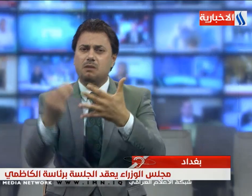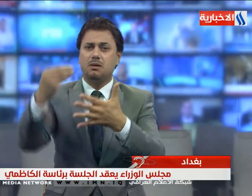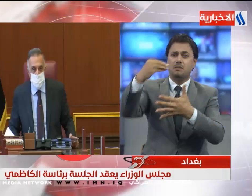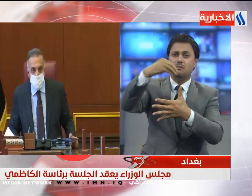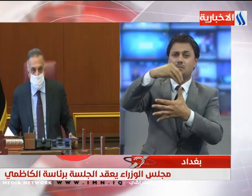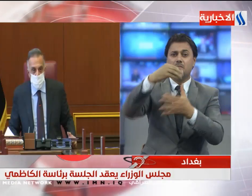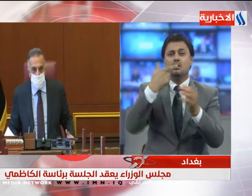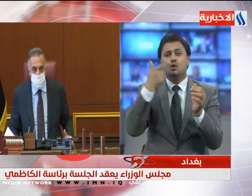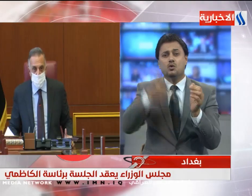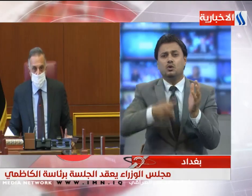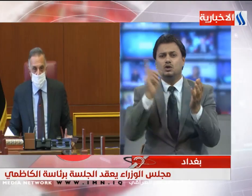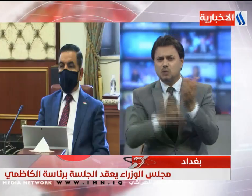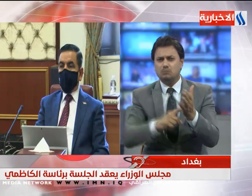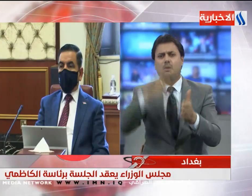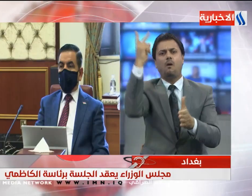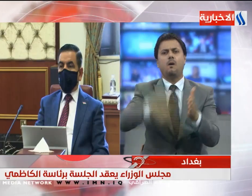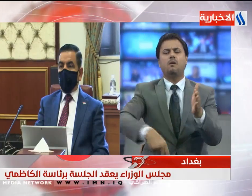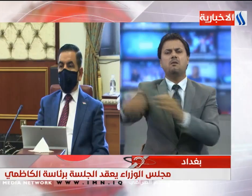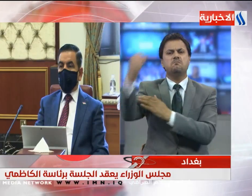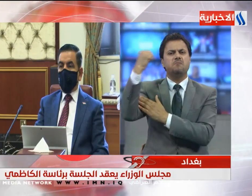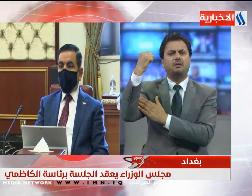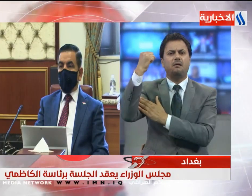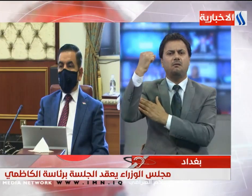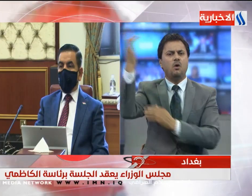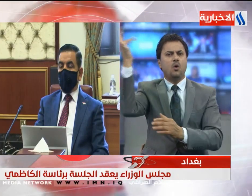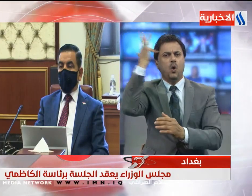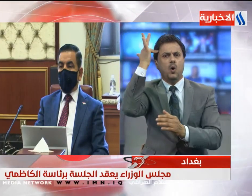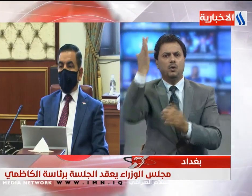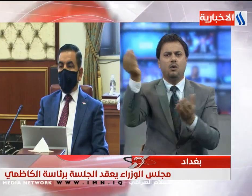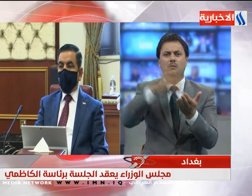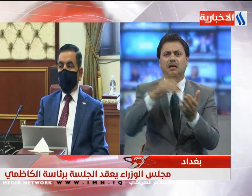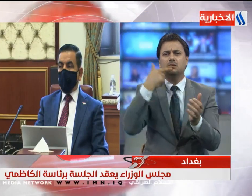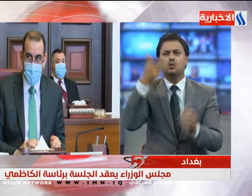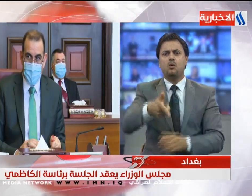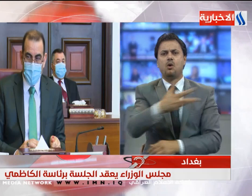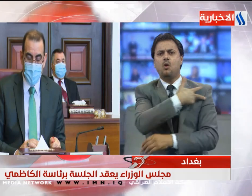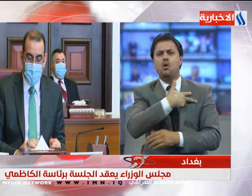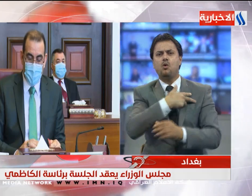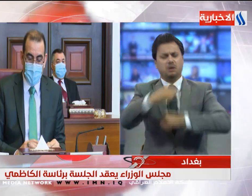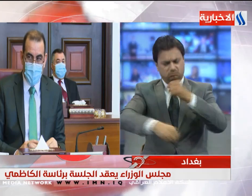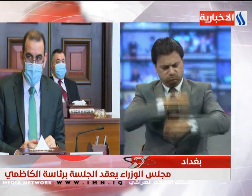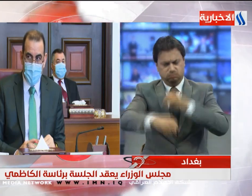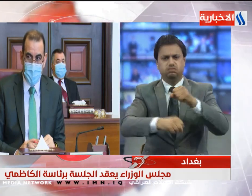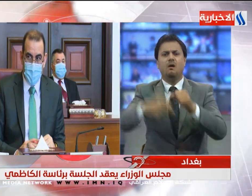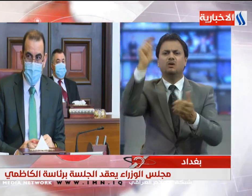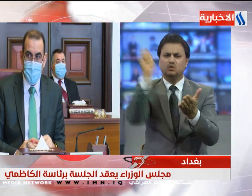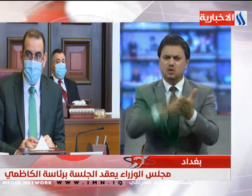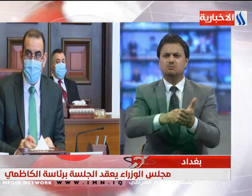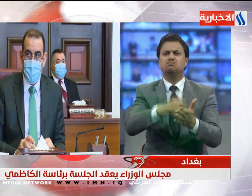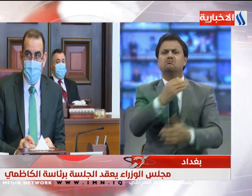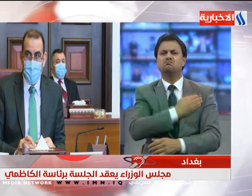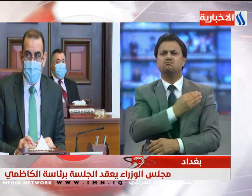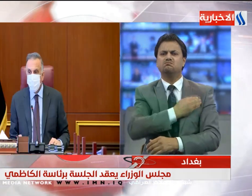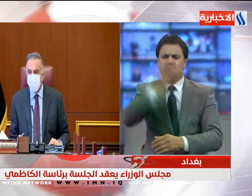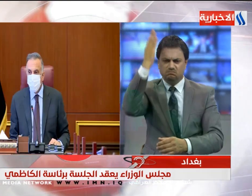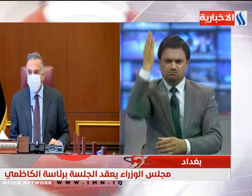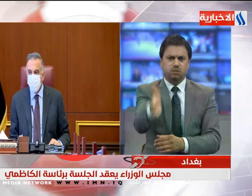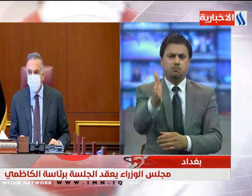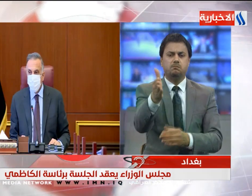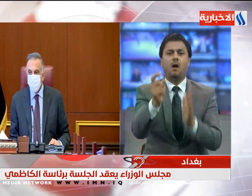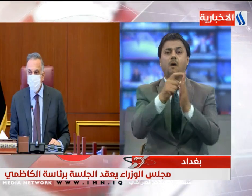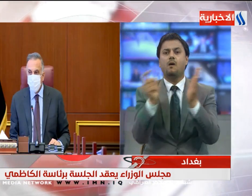بحاجة إلى قرارات جريئة وشجاعة وأن الحكومة عازمة على السير بالطريق الصحيح لخدمة أبناء الشعب